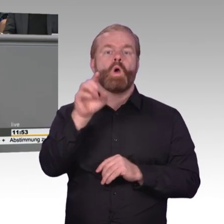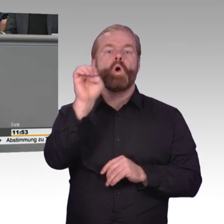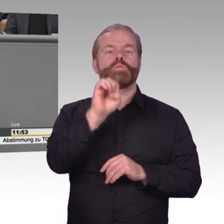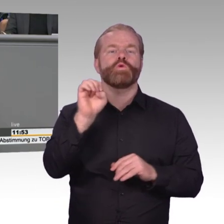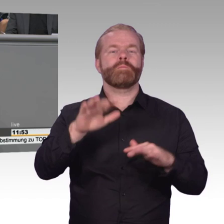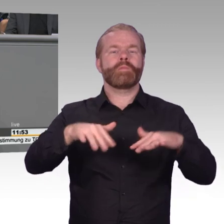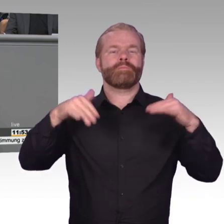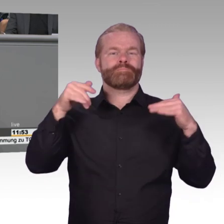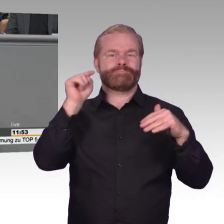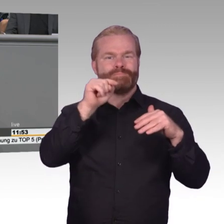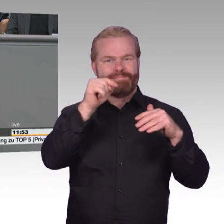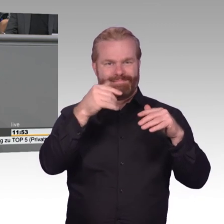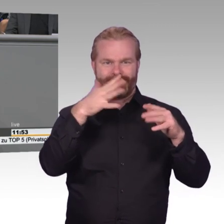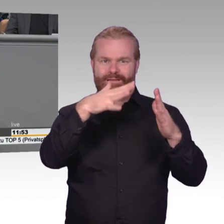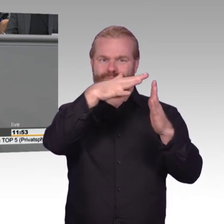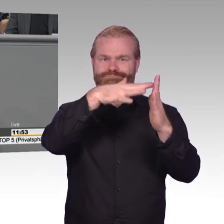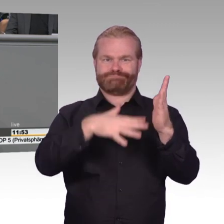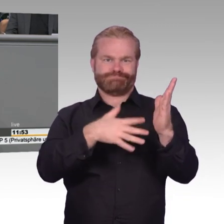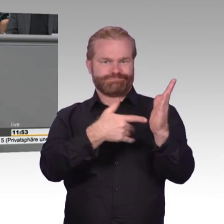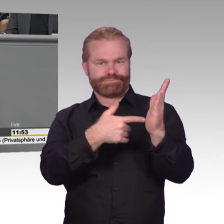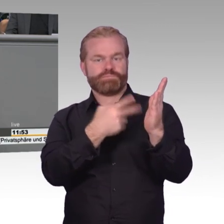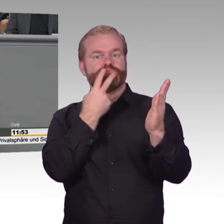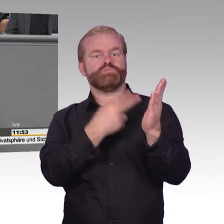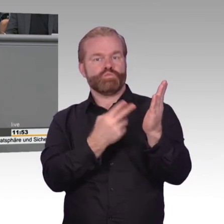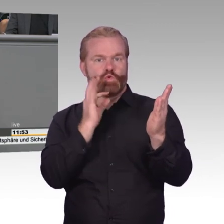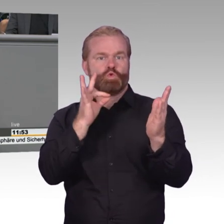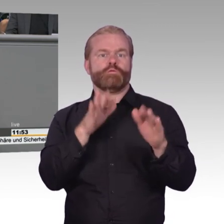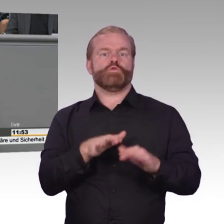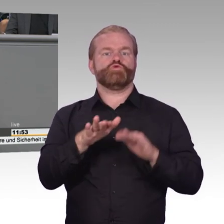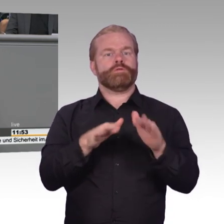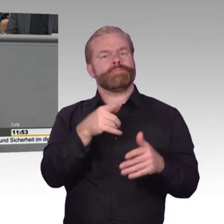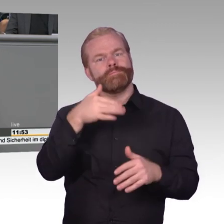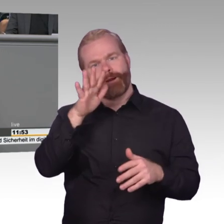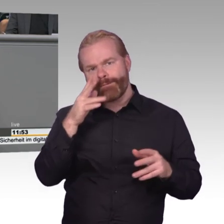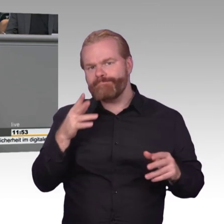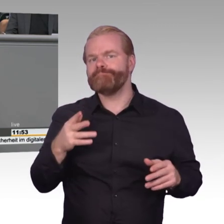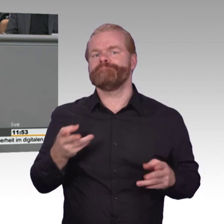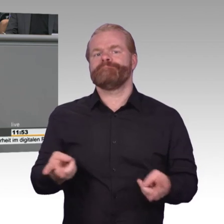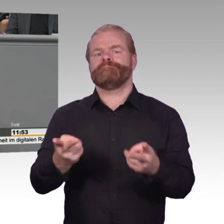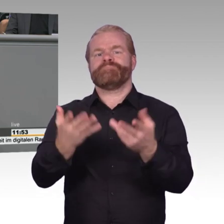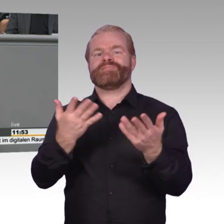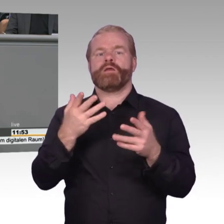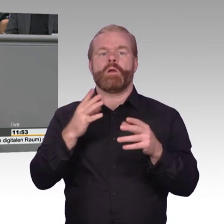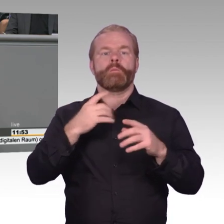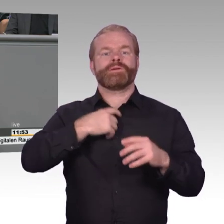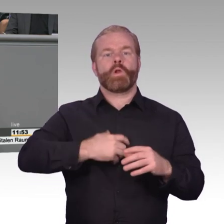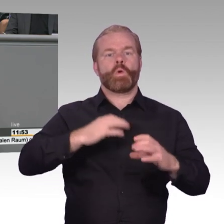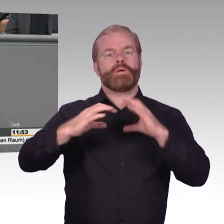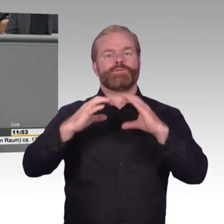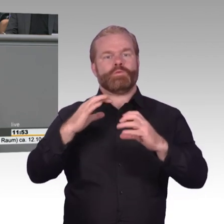politischen Manipulation oder für einen Score, wenn nach dem Willen der Konzerne smarte Tarife in unser Solidarsystem einbrechen sollen.